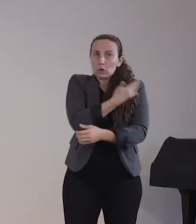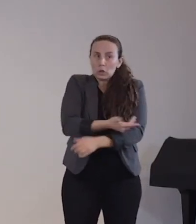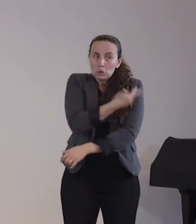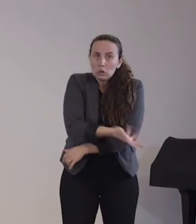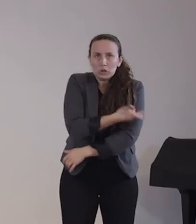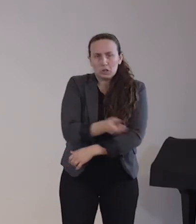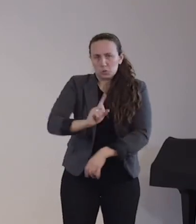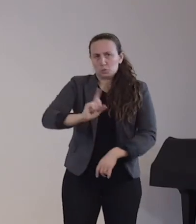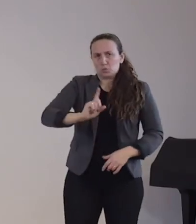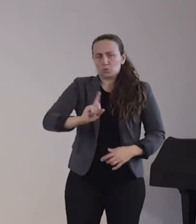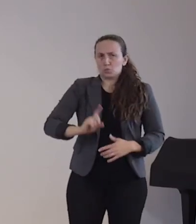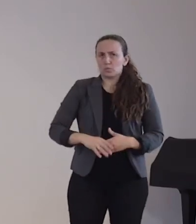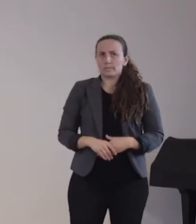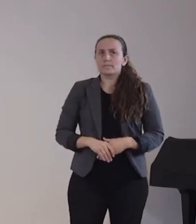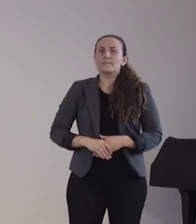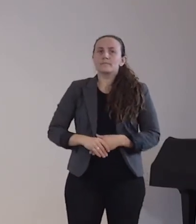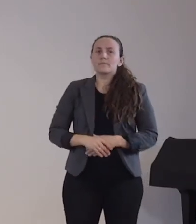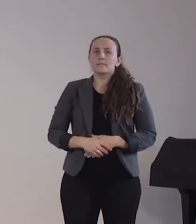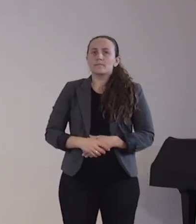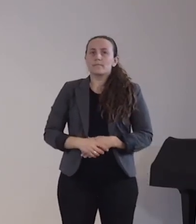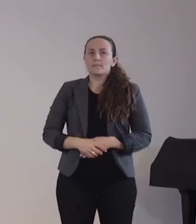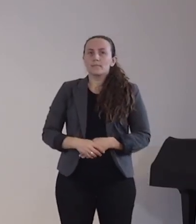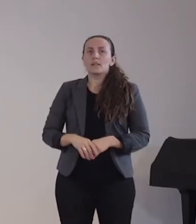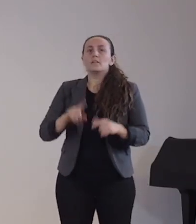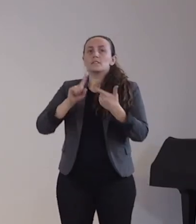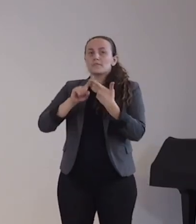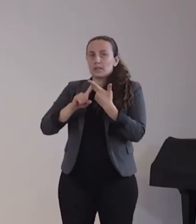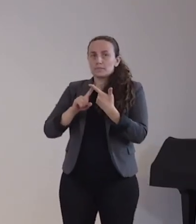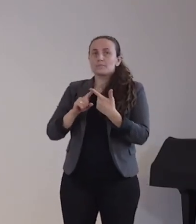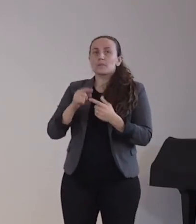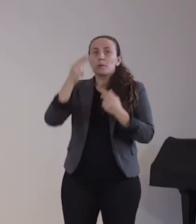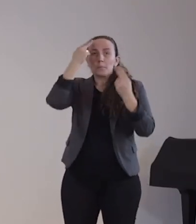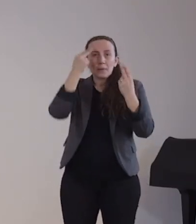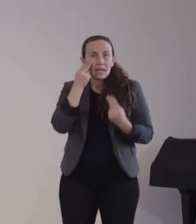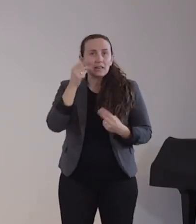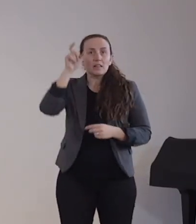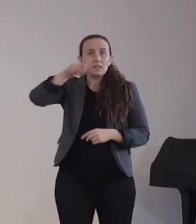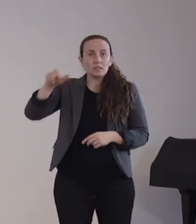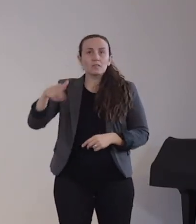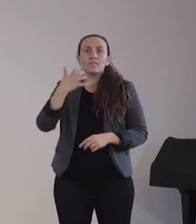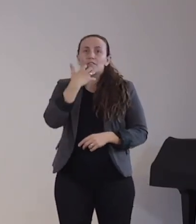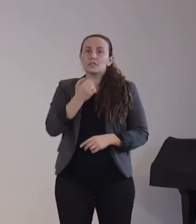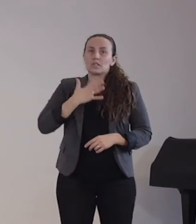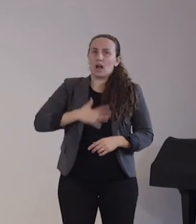Besondere Frage der Bind- und Sehbehindertenmenschen. Wie fehlt die Impfung auf Diabetes?